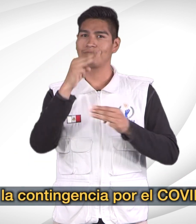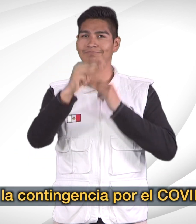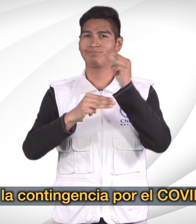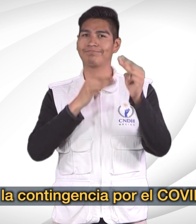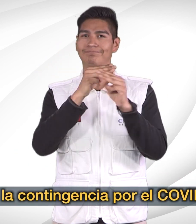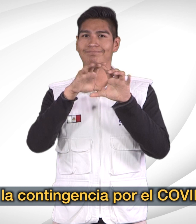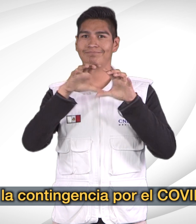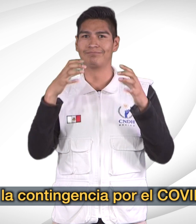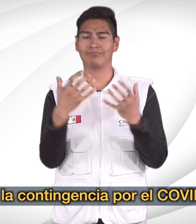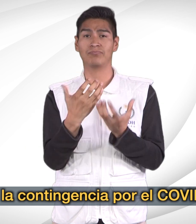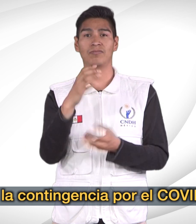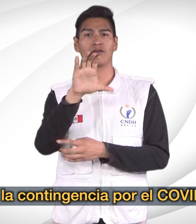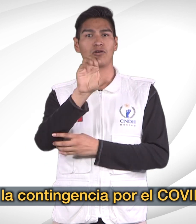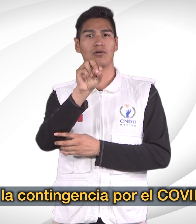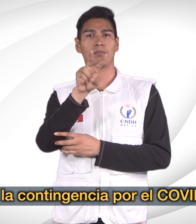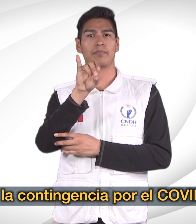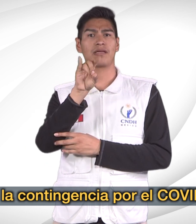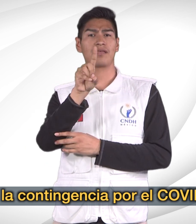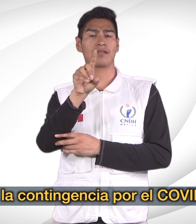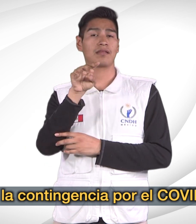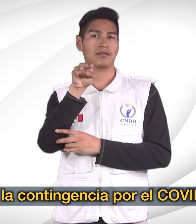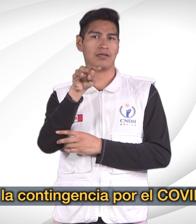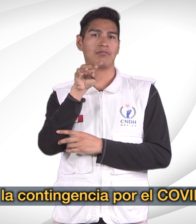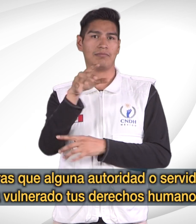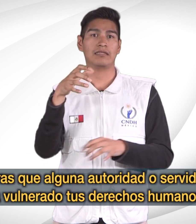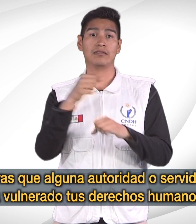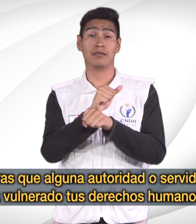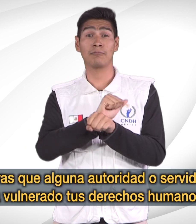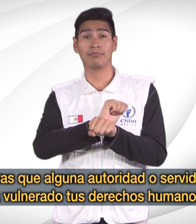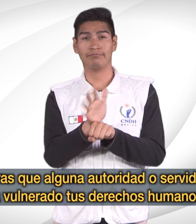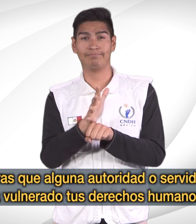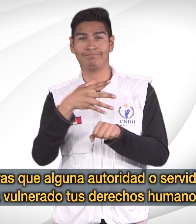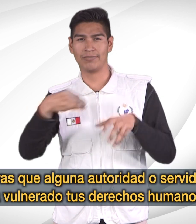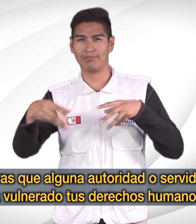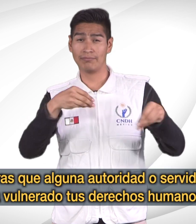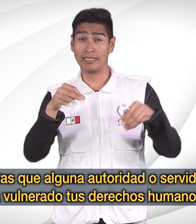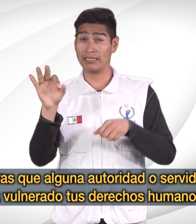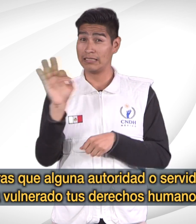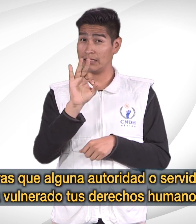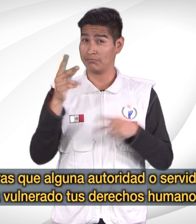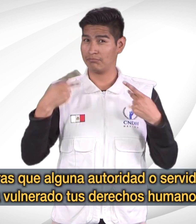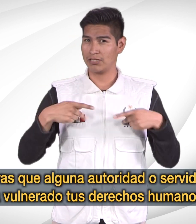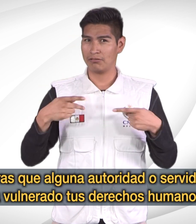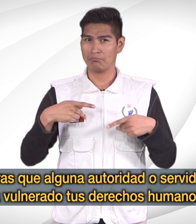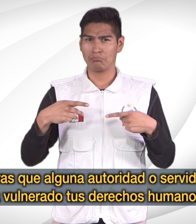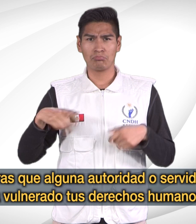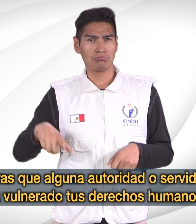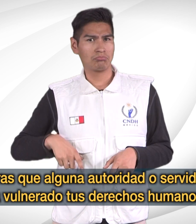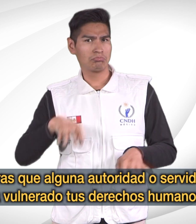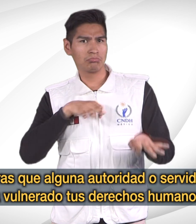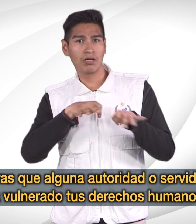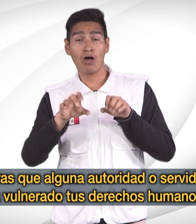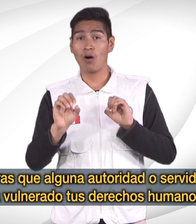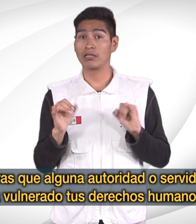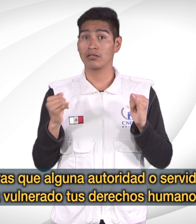contingencia por el COVID-19, si consideras que alguna autoridad o servidor público ha vulnerado tus derechos humanos,